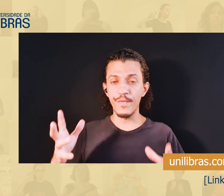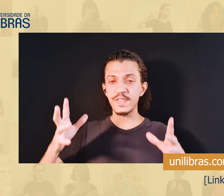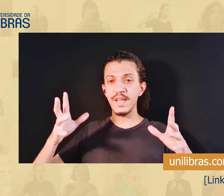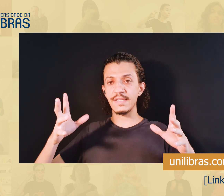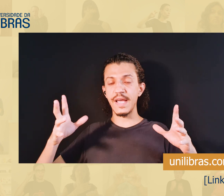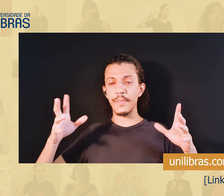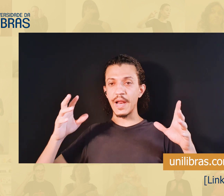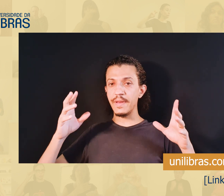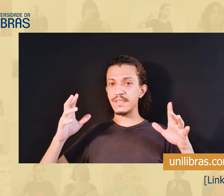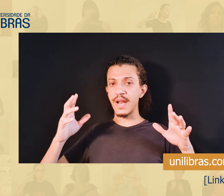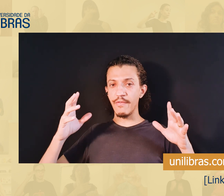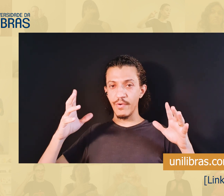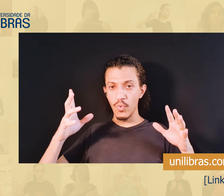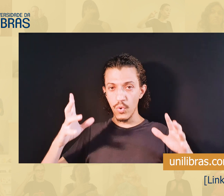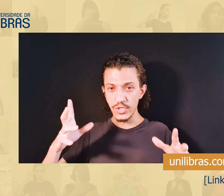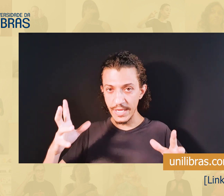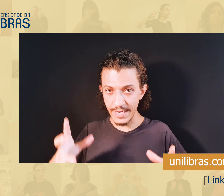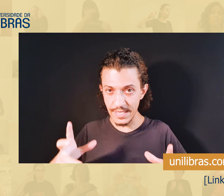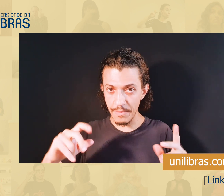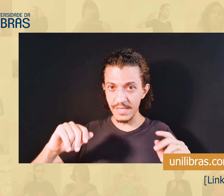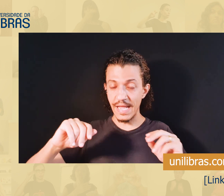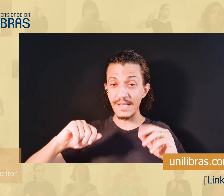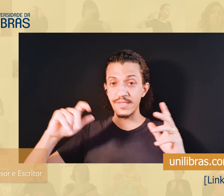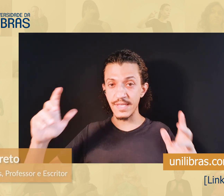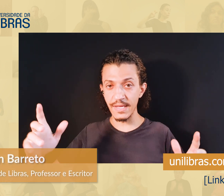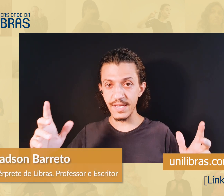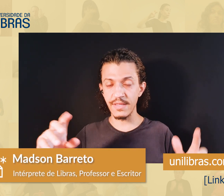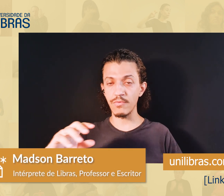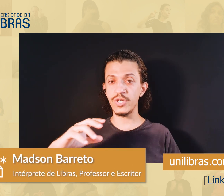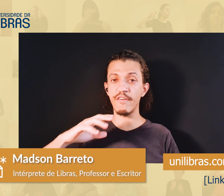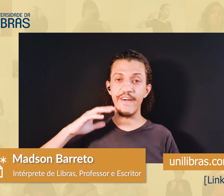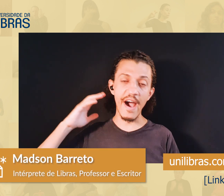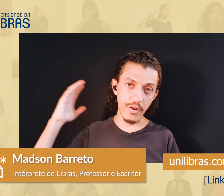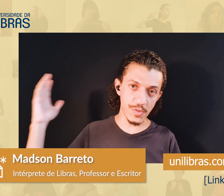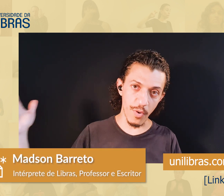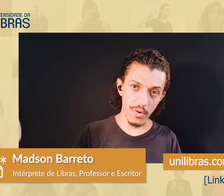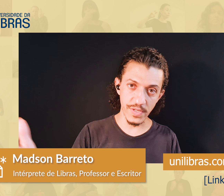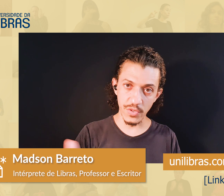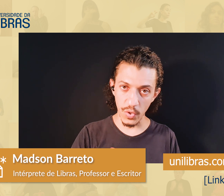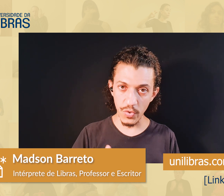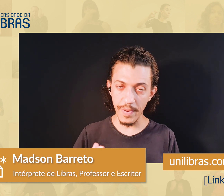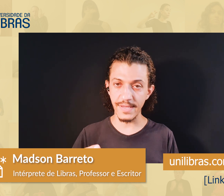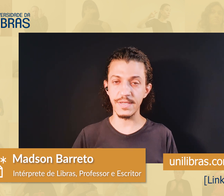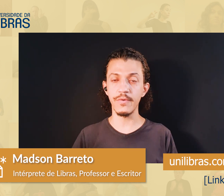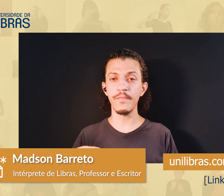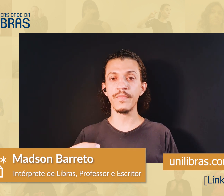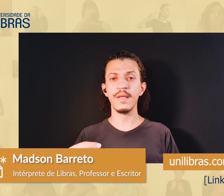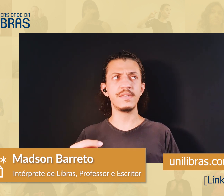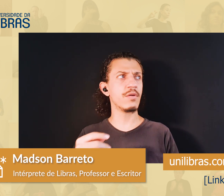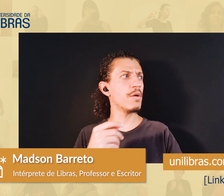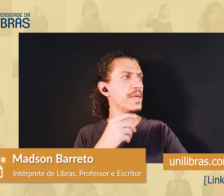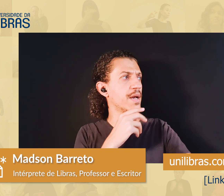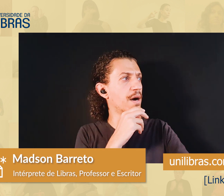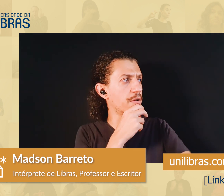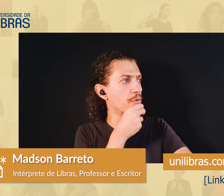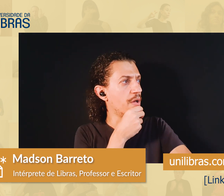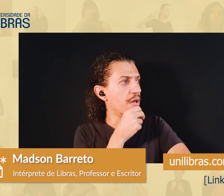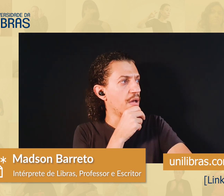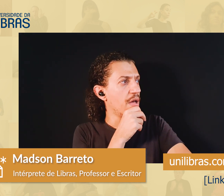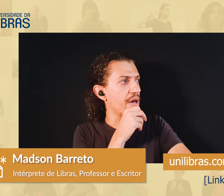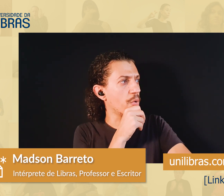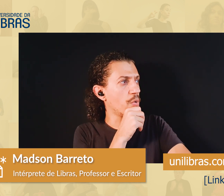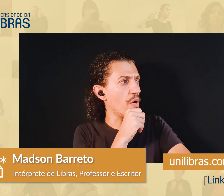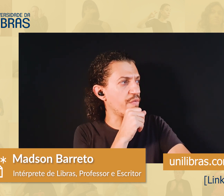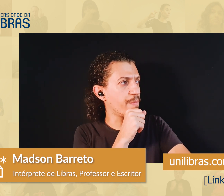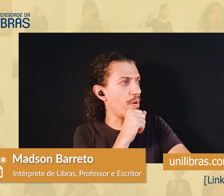A UFSC, nessa época, administrava o curso de Letras Libras à distância, então tinha vários polos em todo o Brasil. Se eu não me engano,